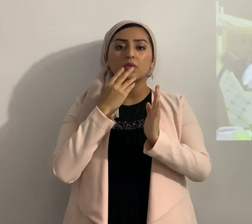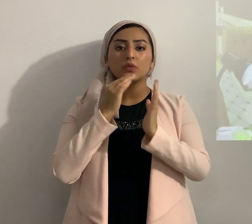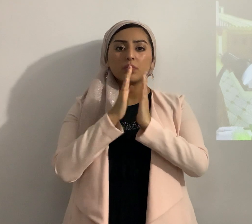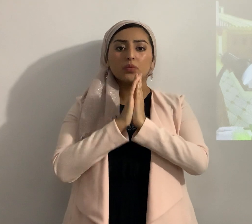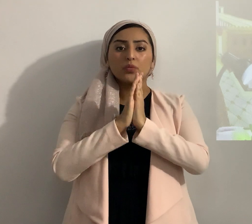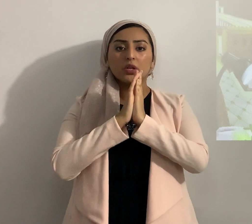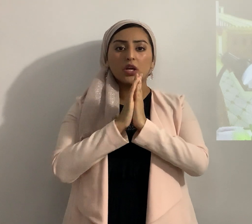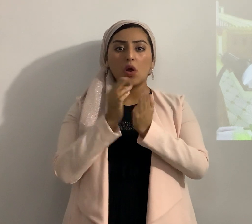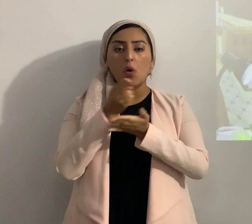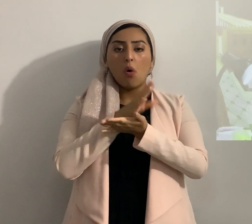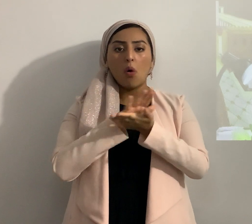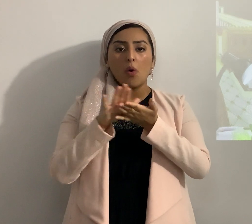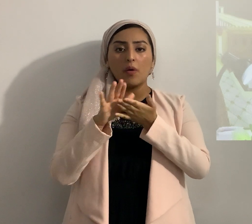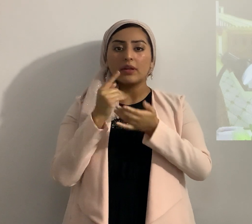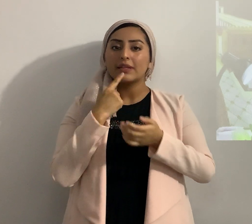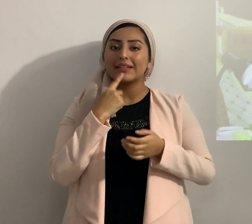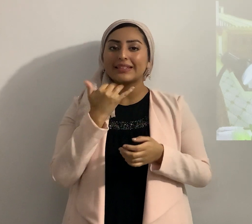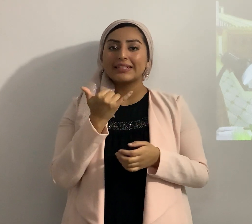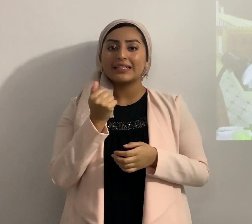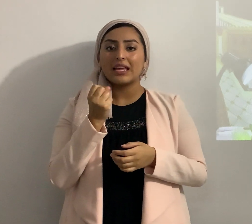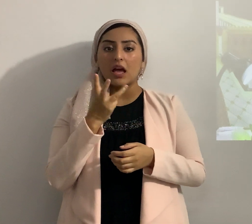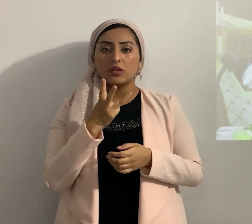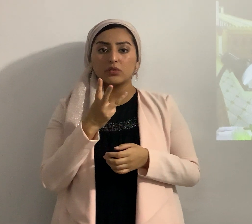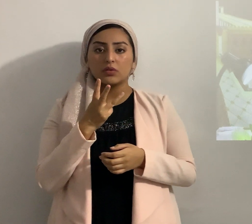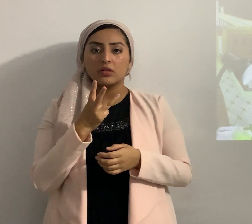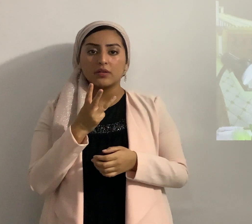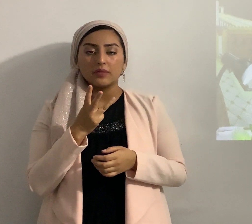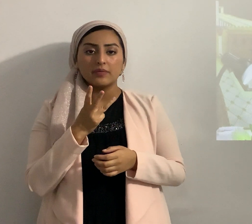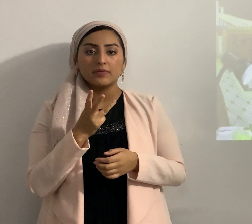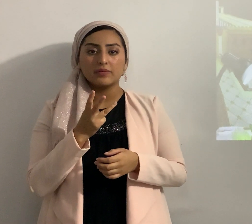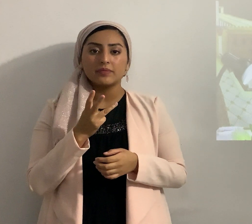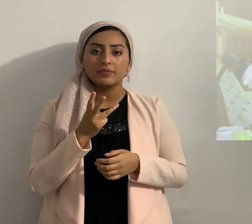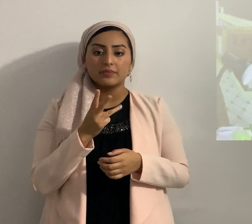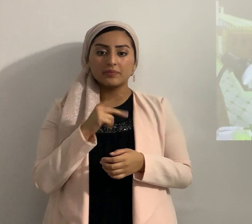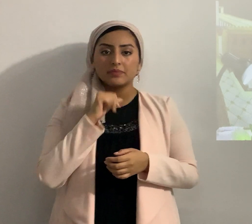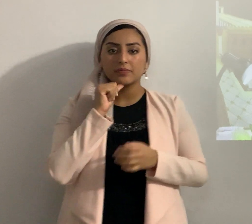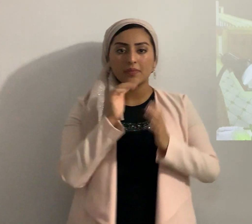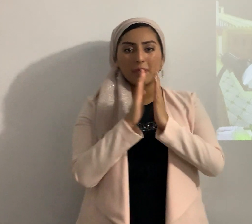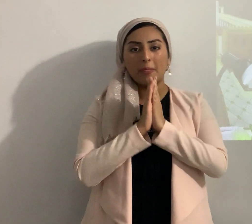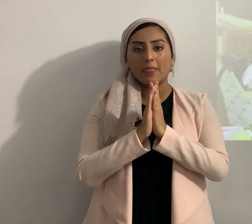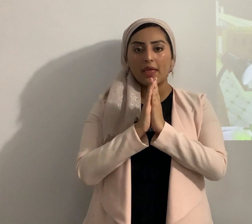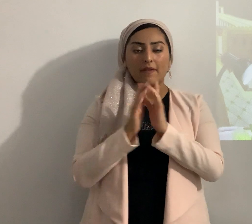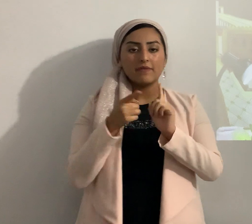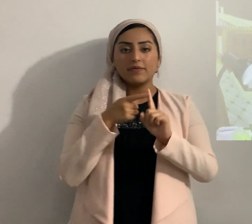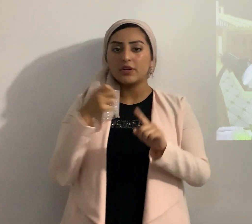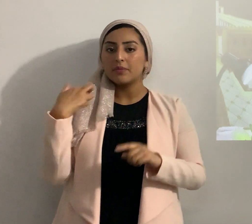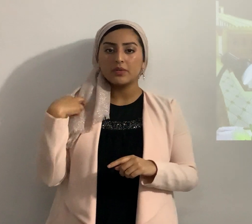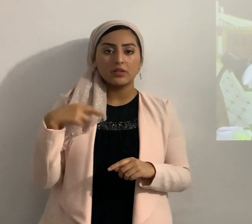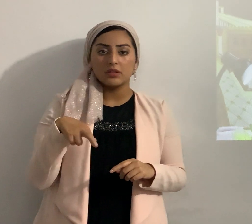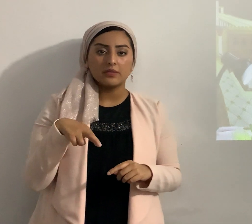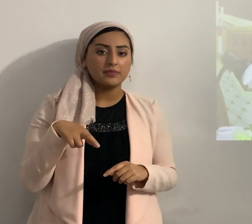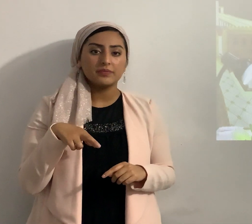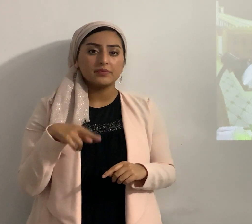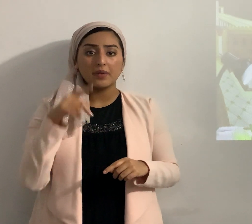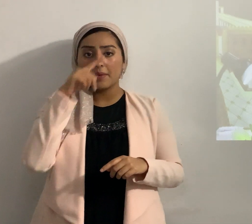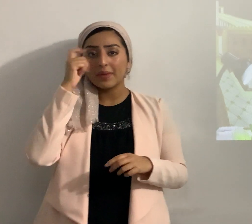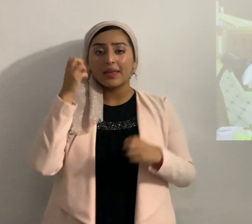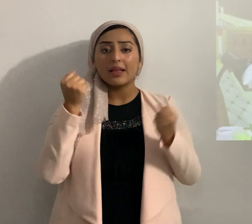divina porque la dijo Yahshua no es una no es una oración de una religión X o Z porque muchos perdón para el